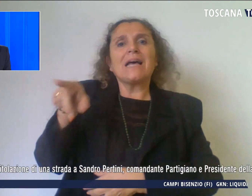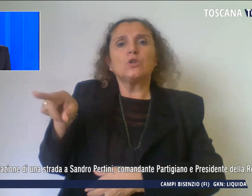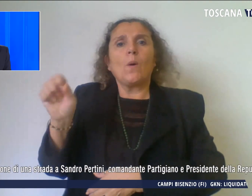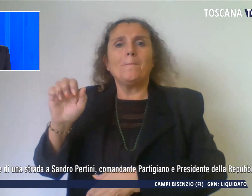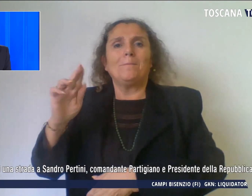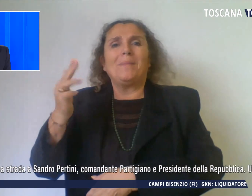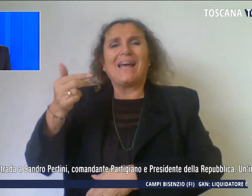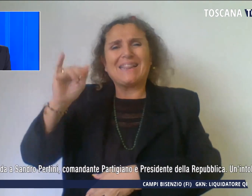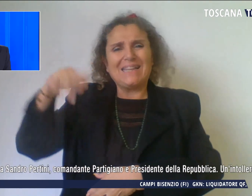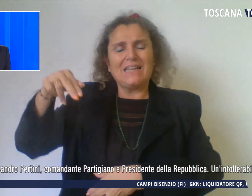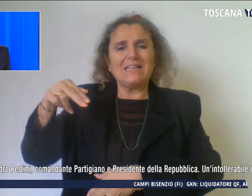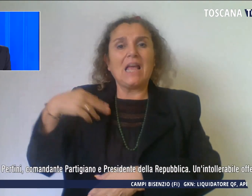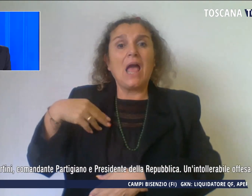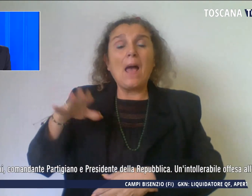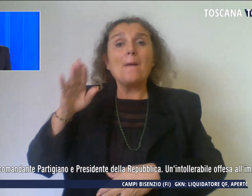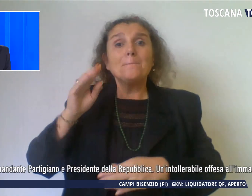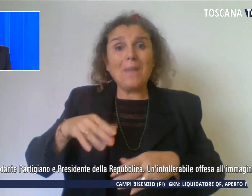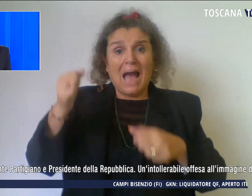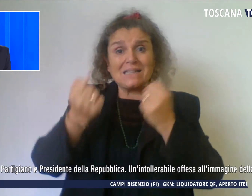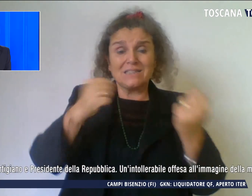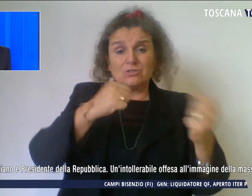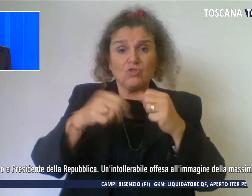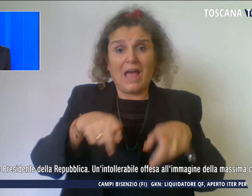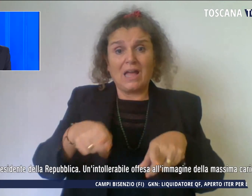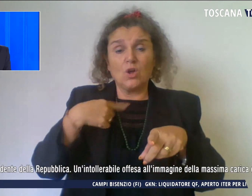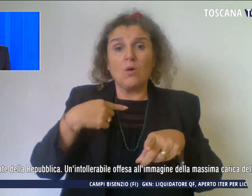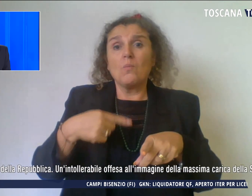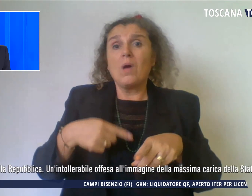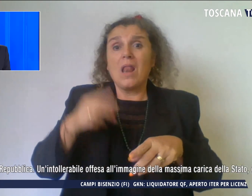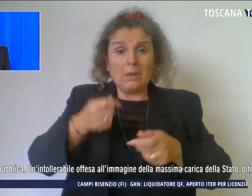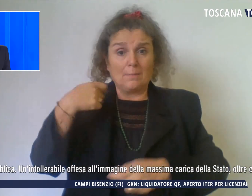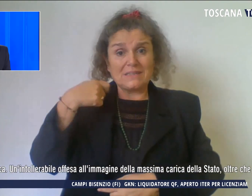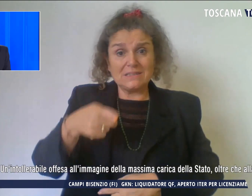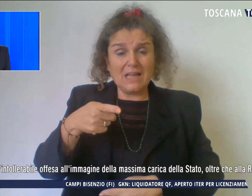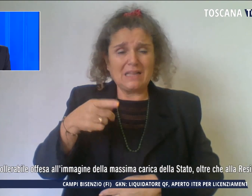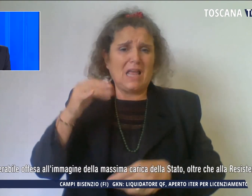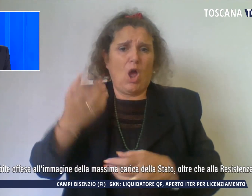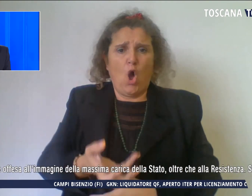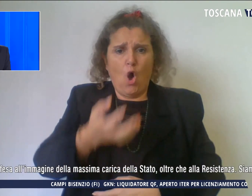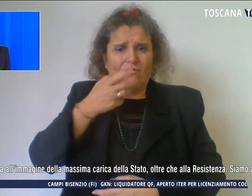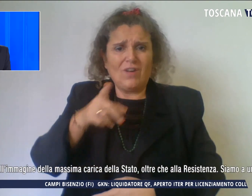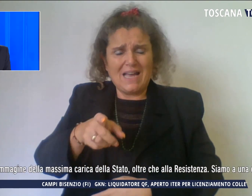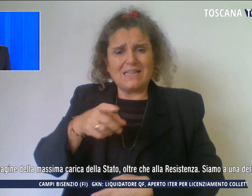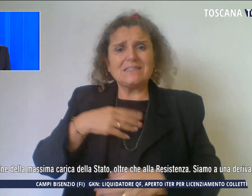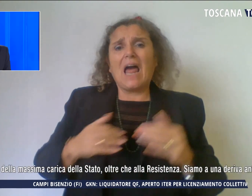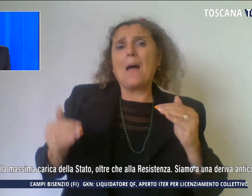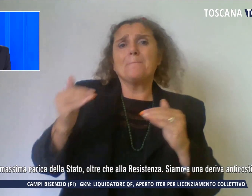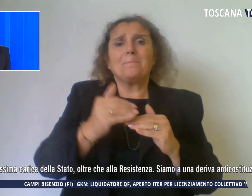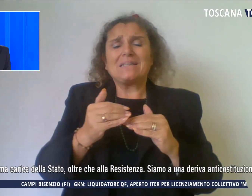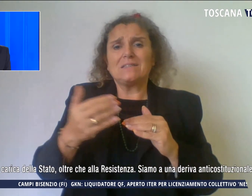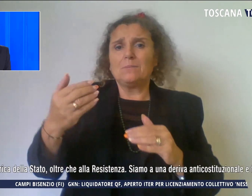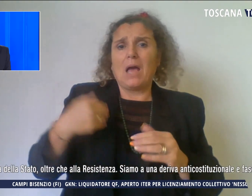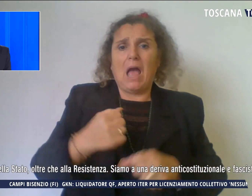partigiano e presidente della Repubblica. Un'intollerabile offesa all'immagine della massima carica dello Stato oltre che alla